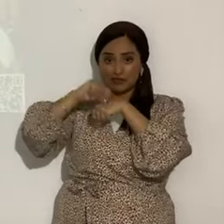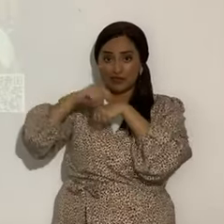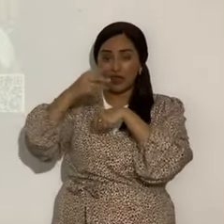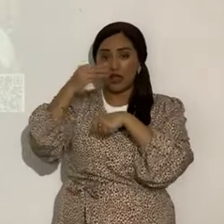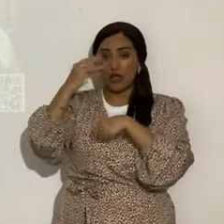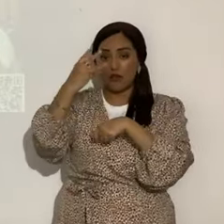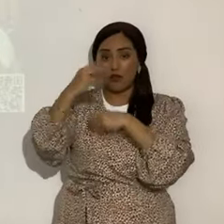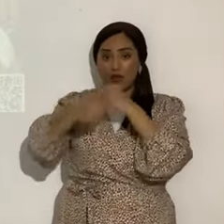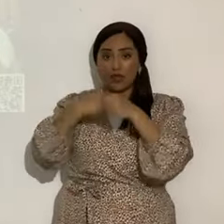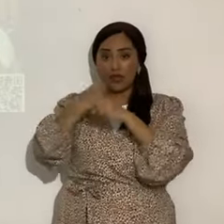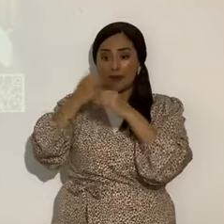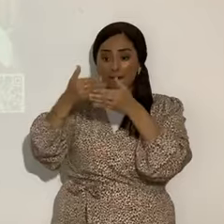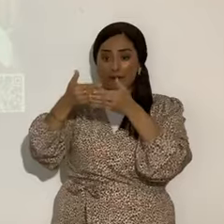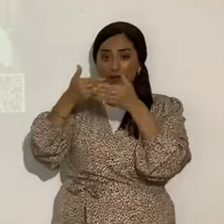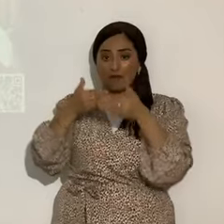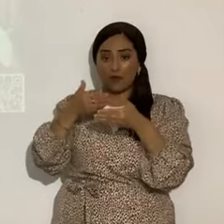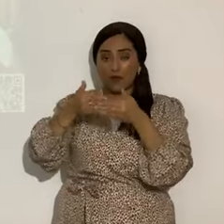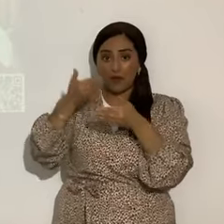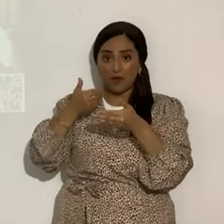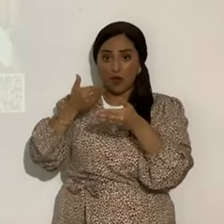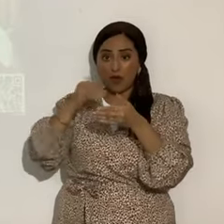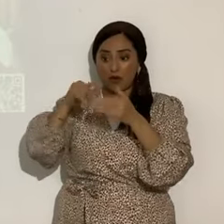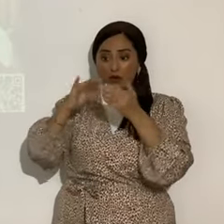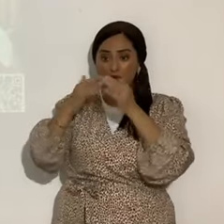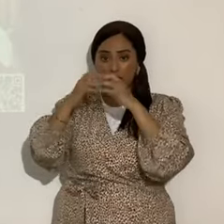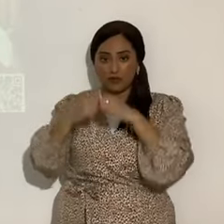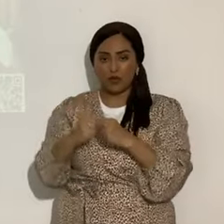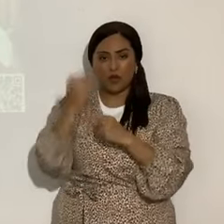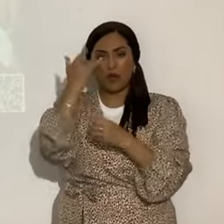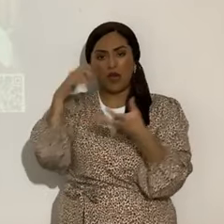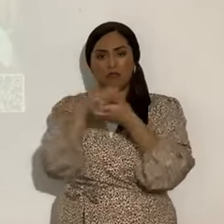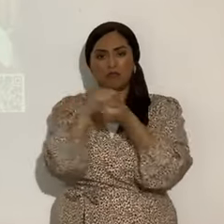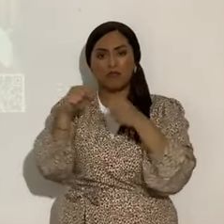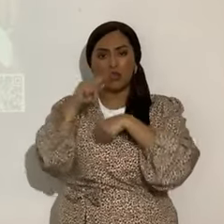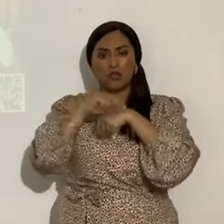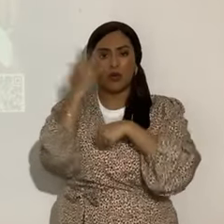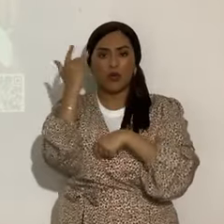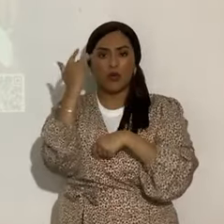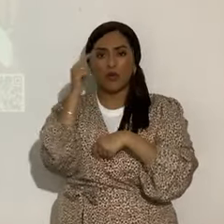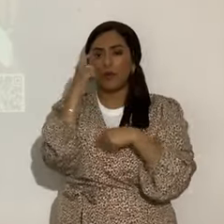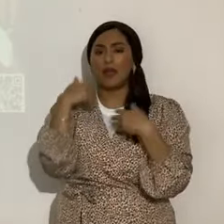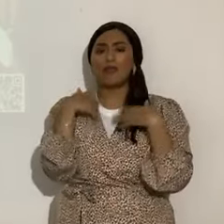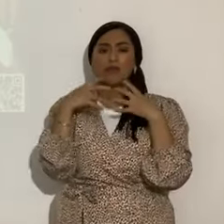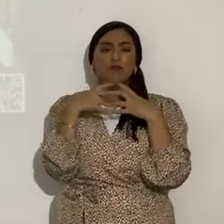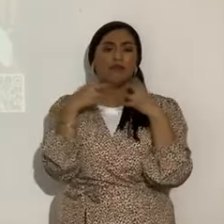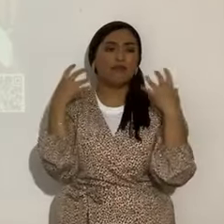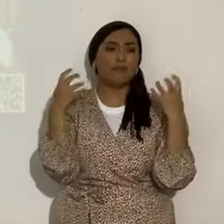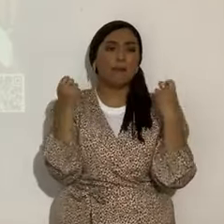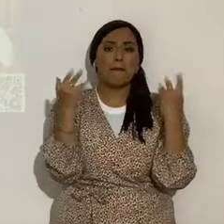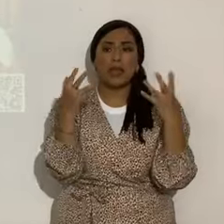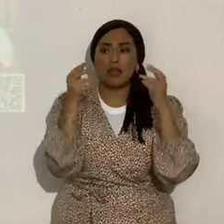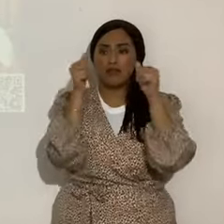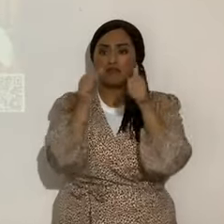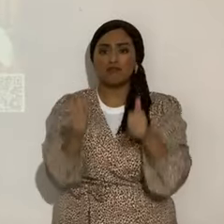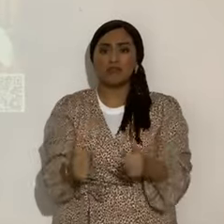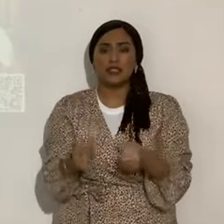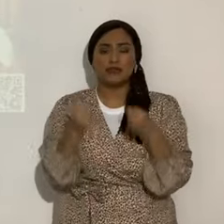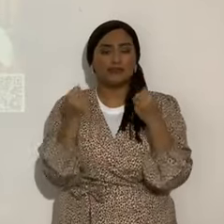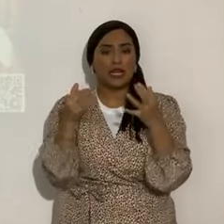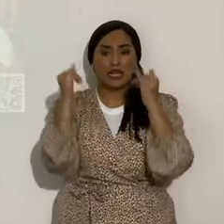lógica de Jerusalén. ¿Por qué fue destruido el templo de Jerusalén? Porque había muchísima idolatría. Mucha